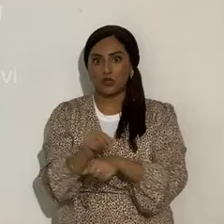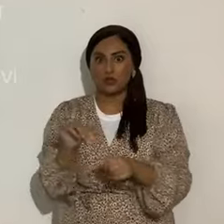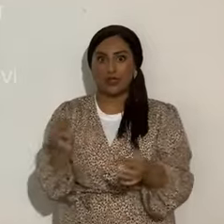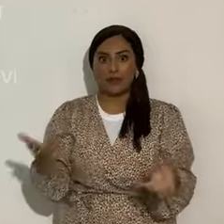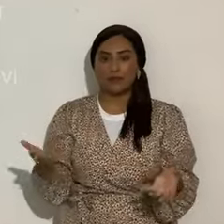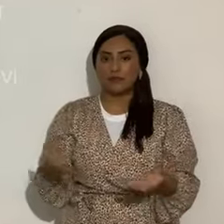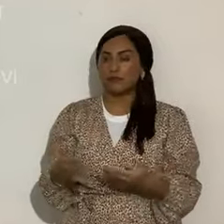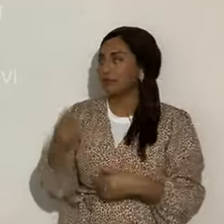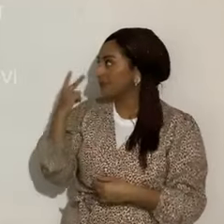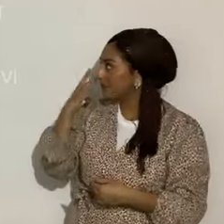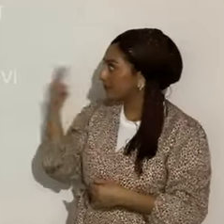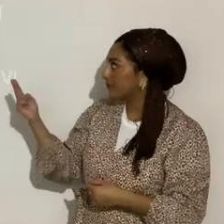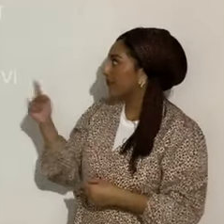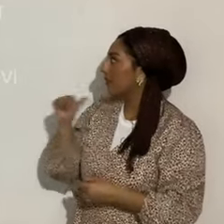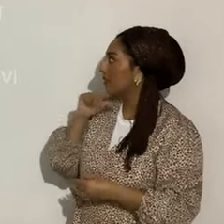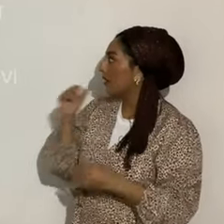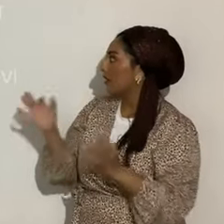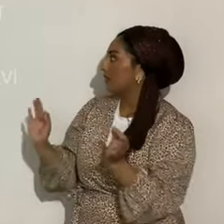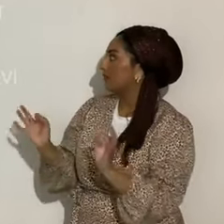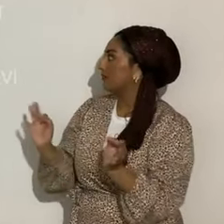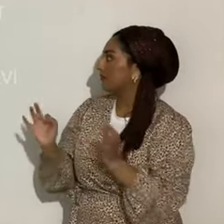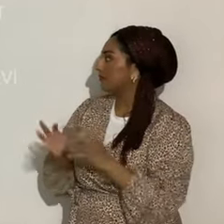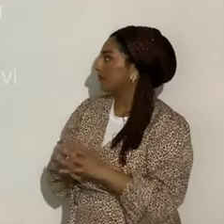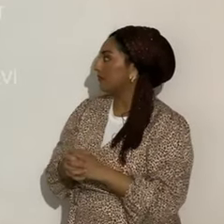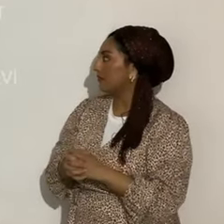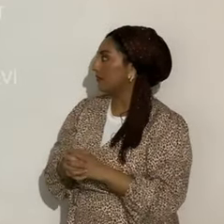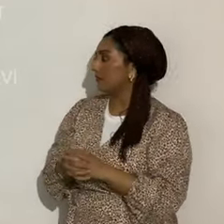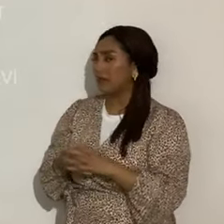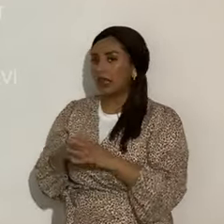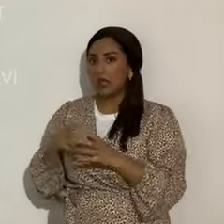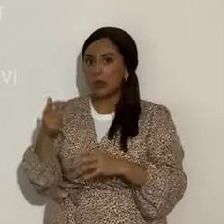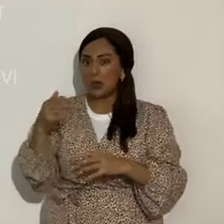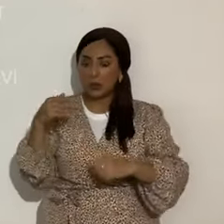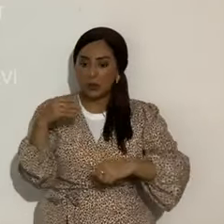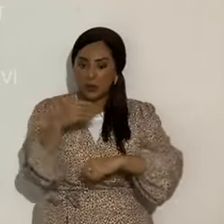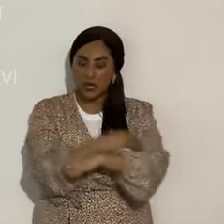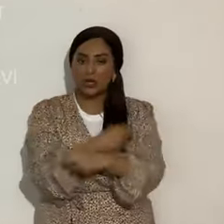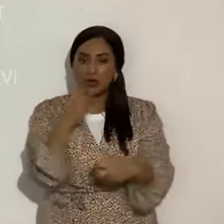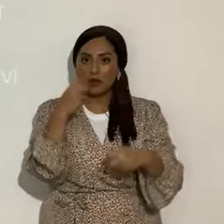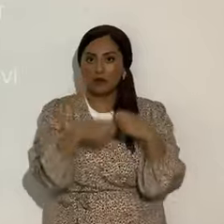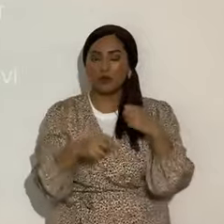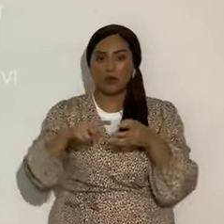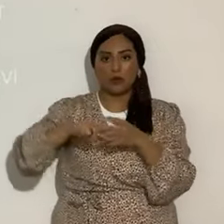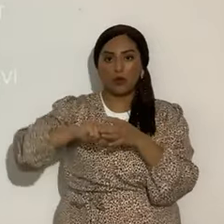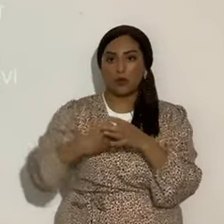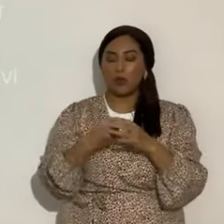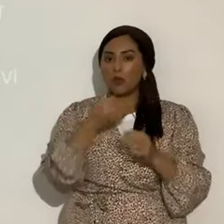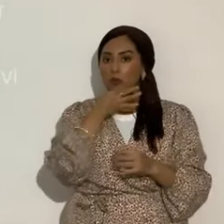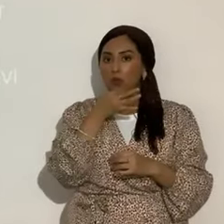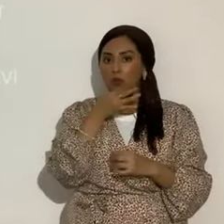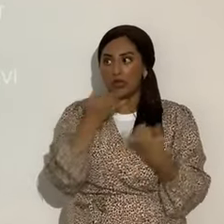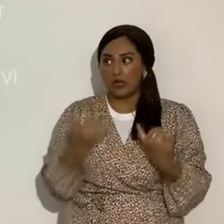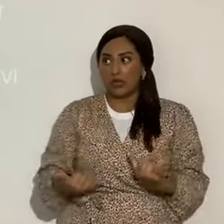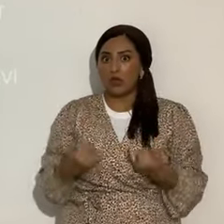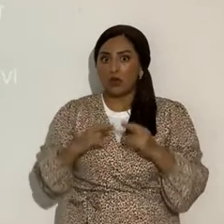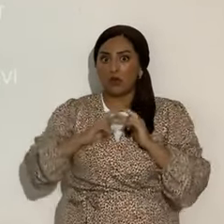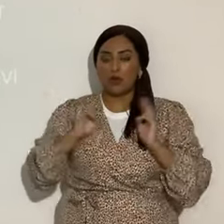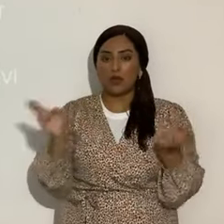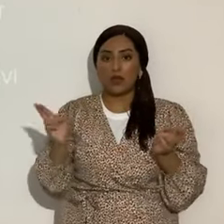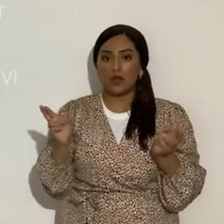Vean, no es casualidad, hermanos, viene una persecución terrible, ya está, ya está por todos